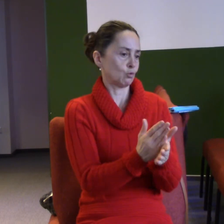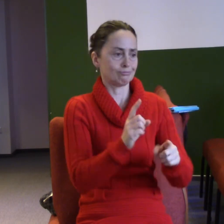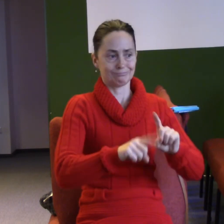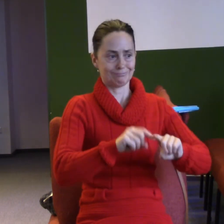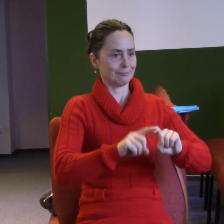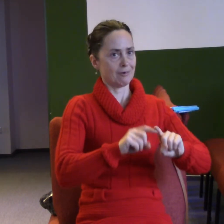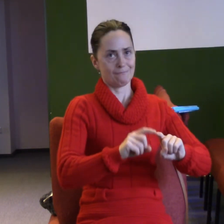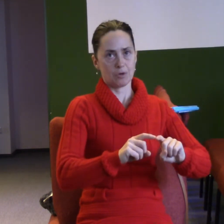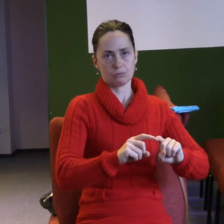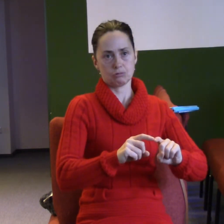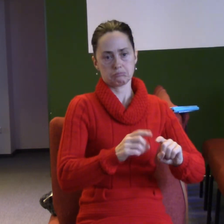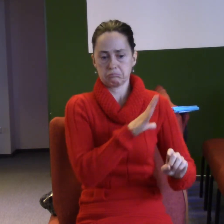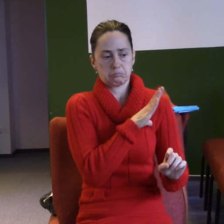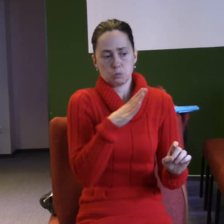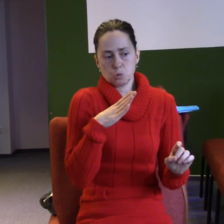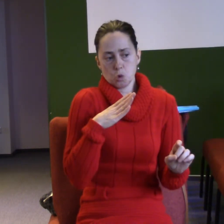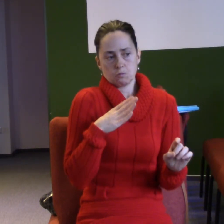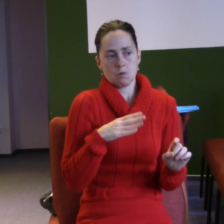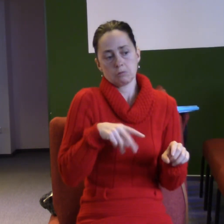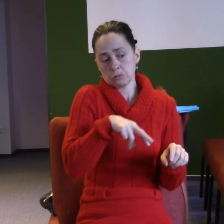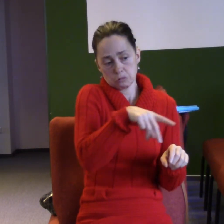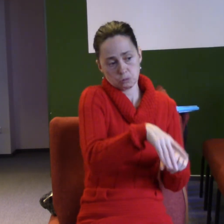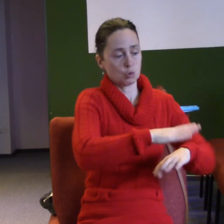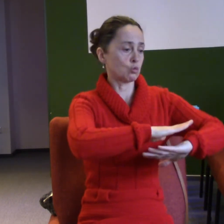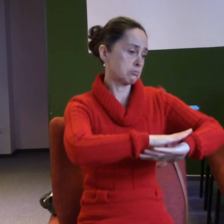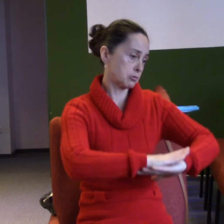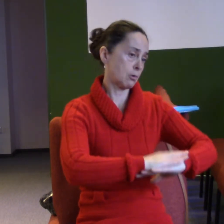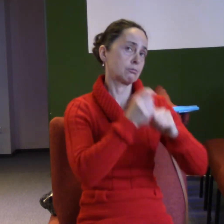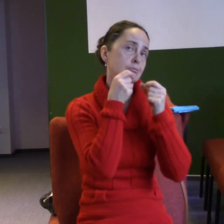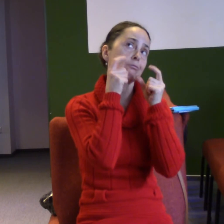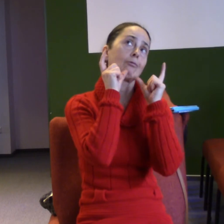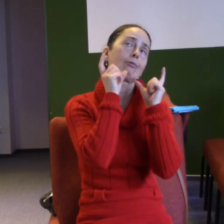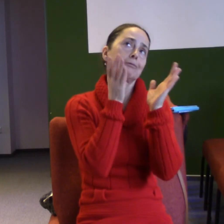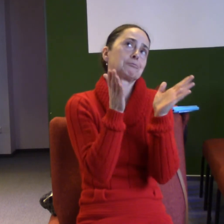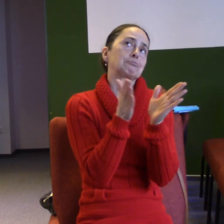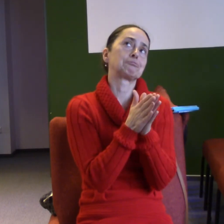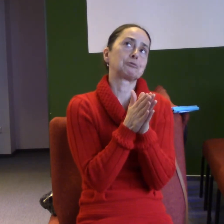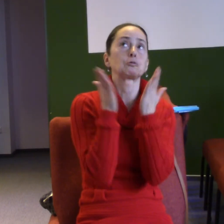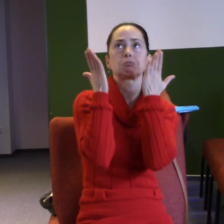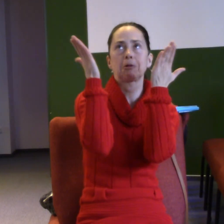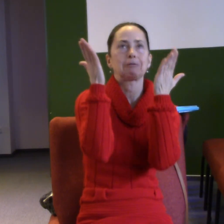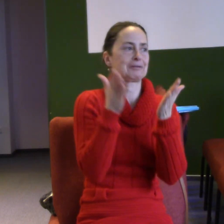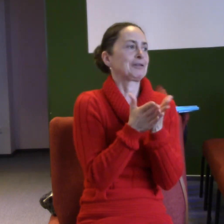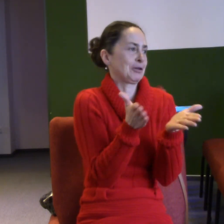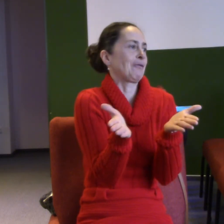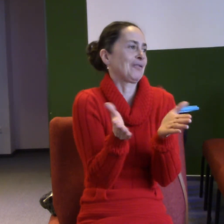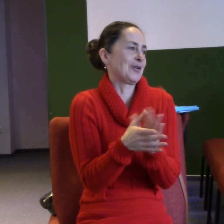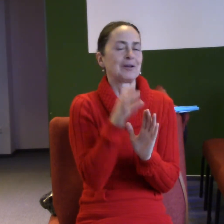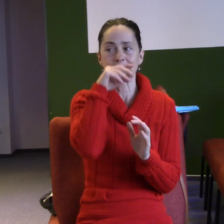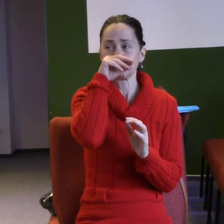stvořil vesmír, je nadpředrozený. Vztáh s Bohem v sobě nese neuvěřitelné věci, vlivu a moci.